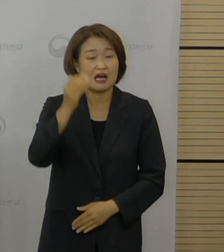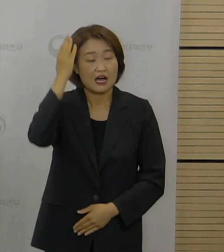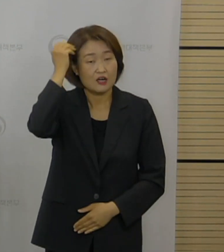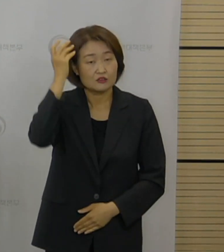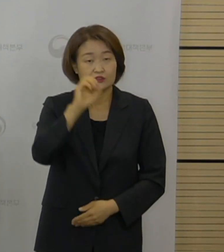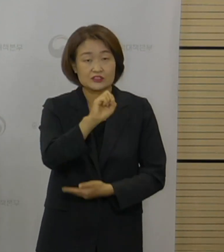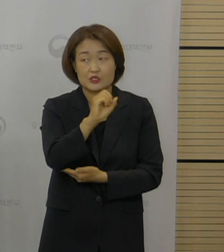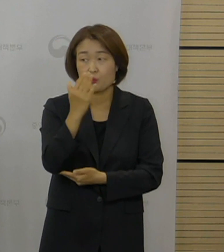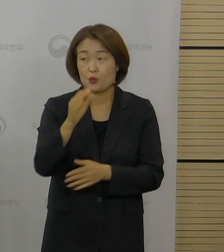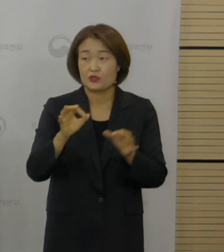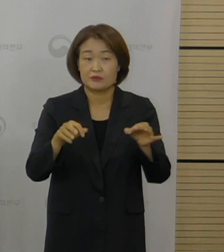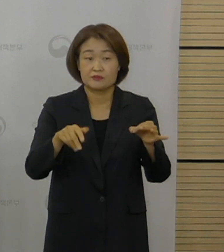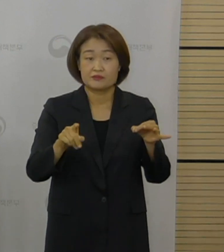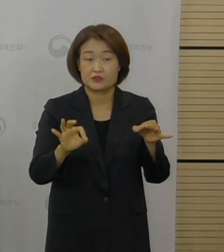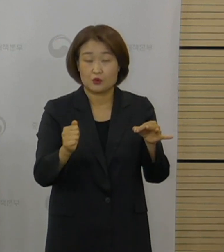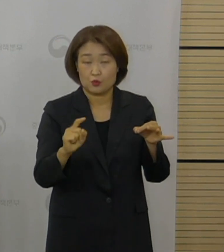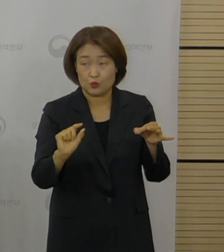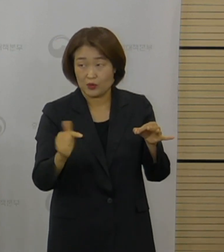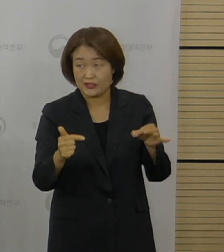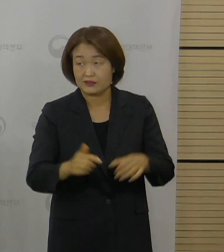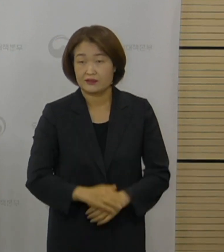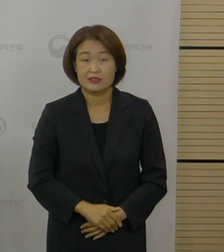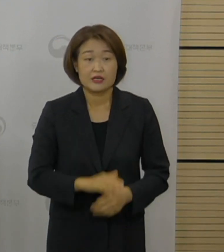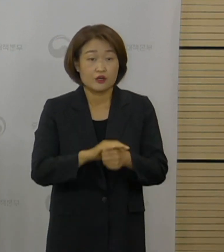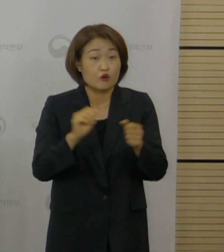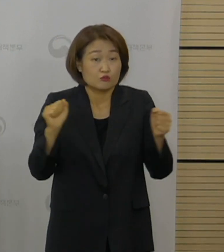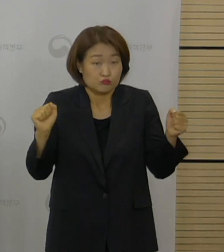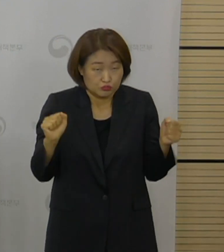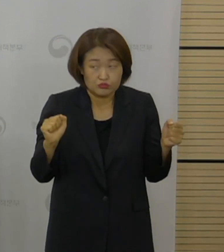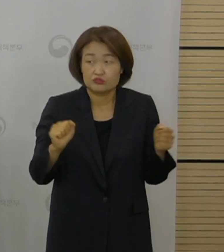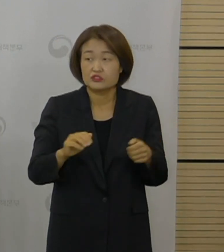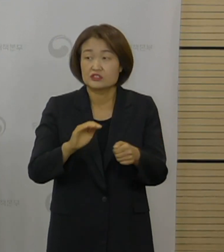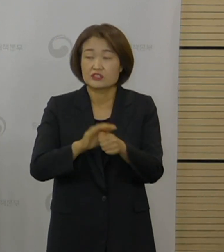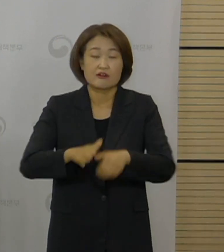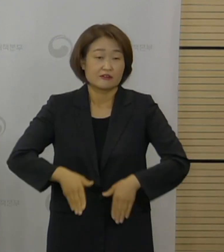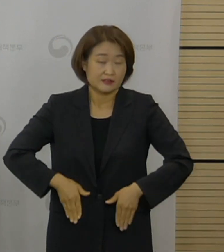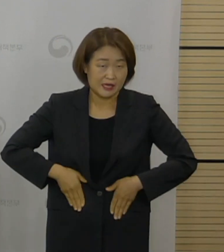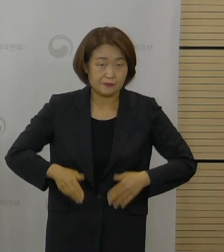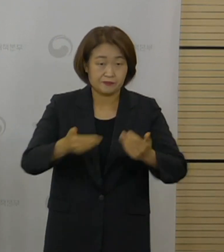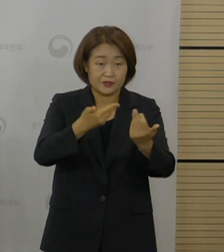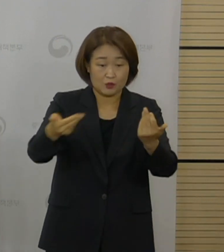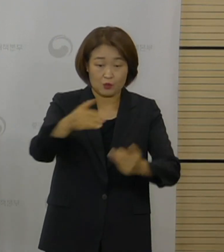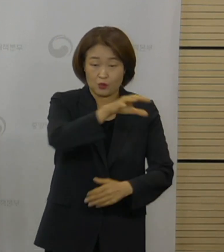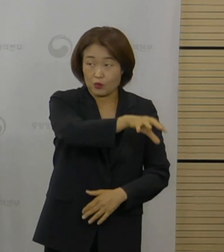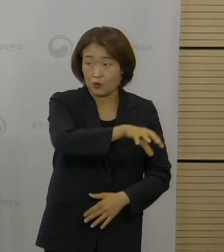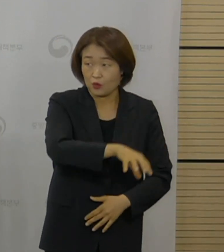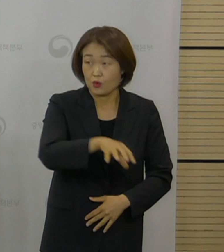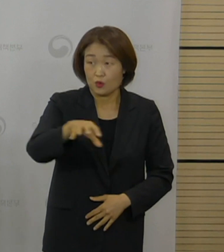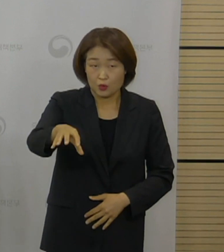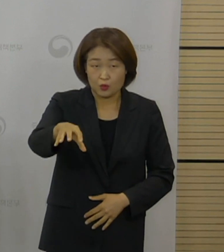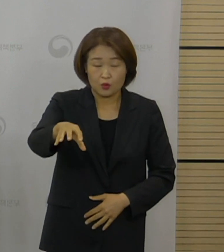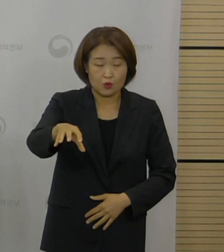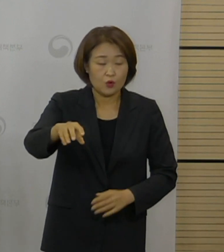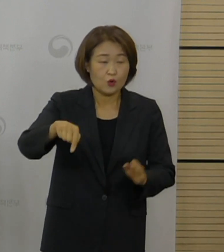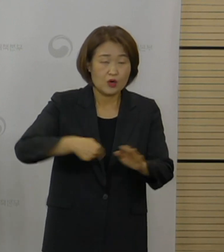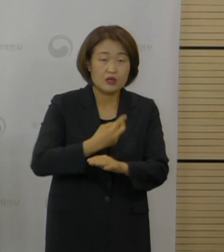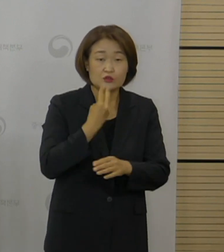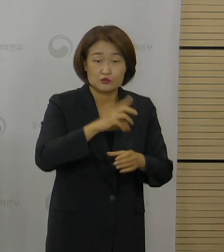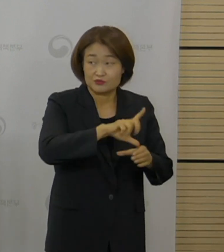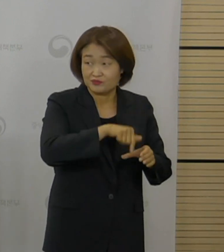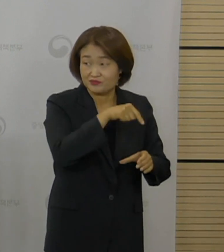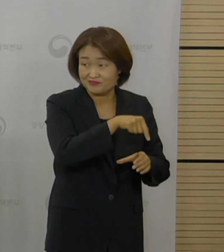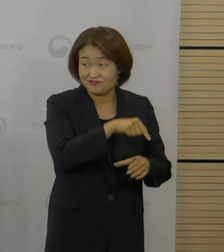기자님 질문입니다. 경북, 경남, 강원 등 수도권 외의 확산 지역도 이행기를